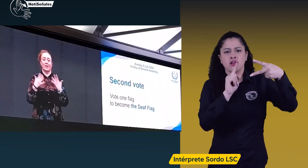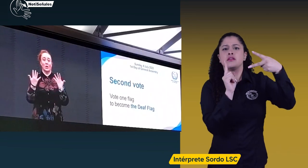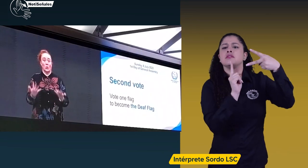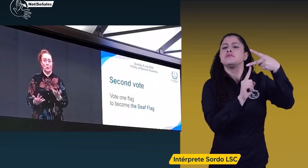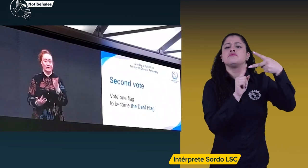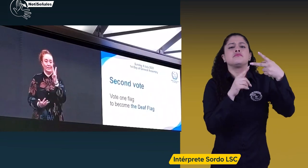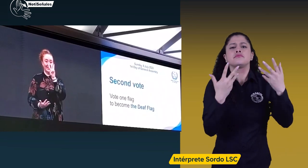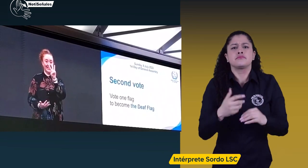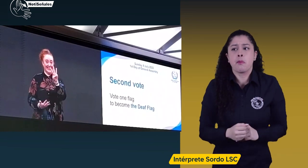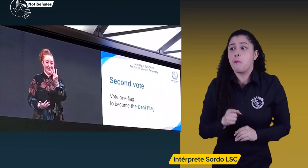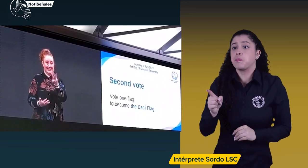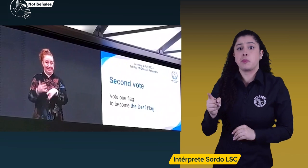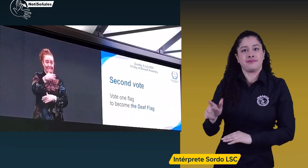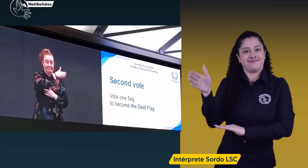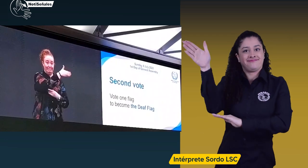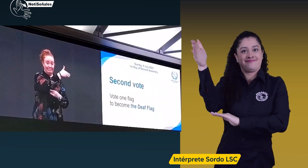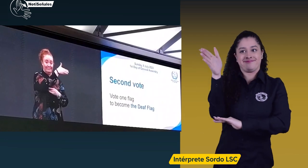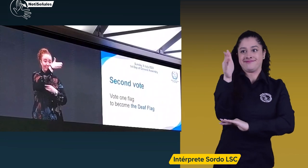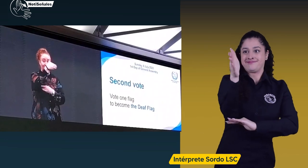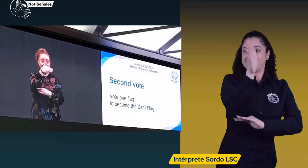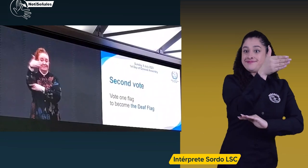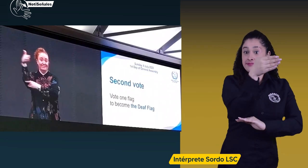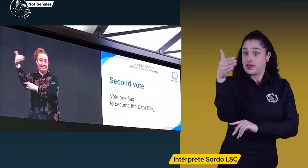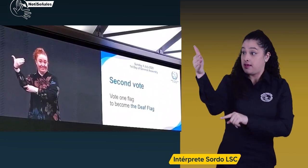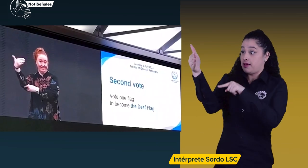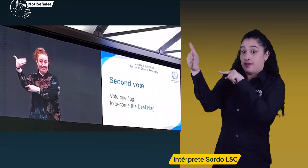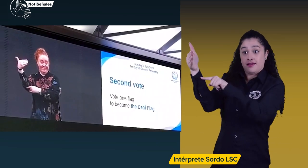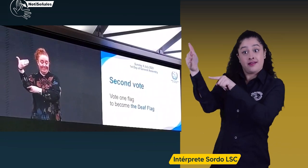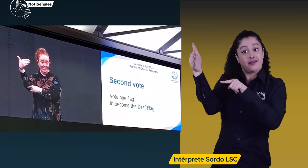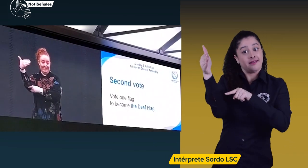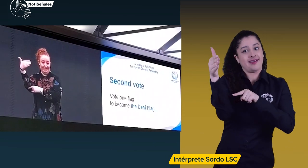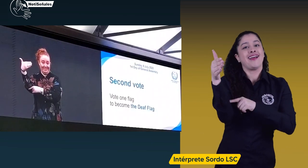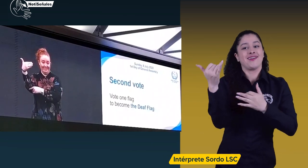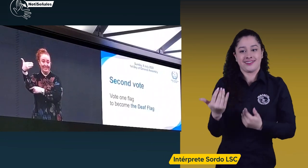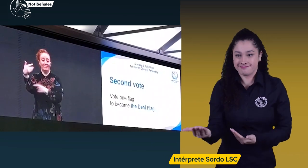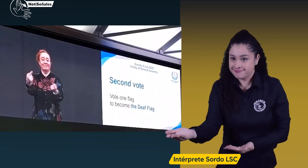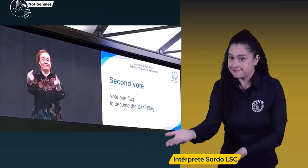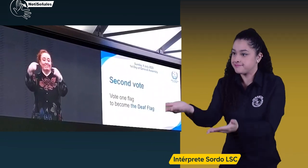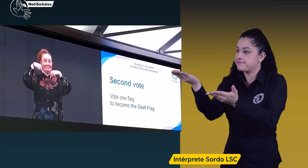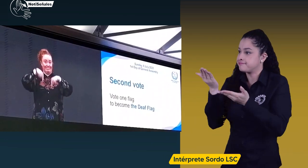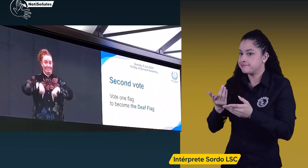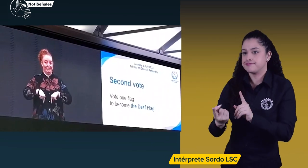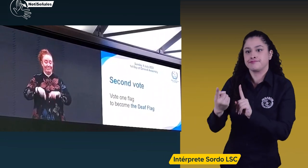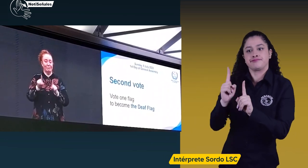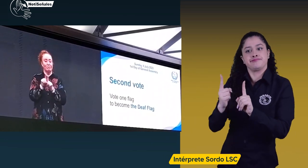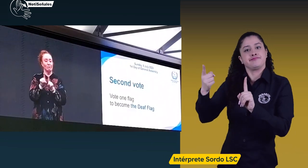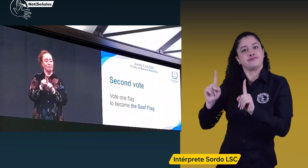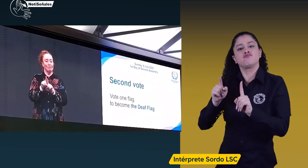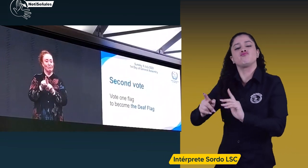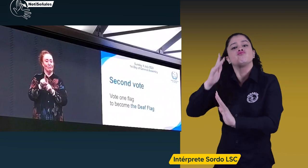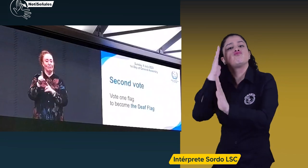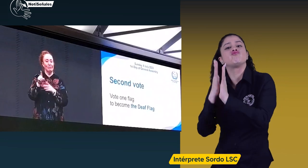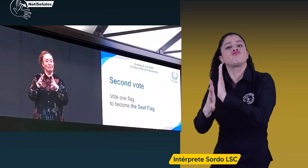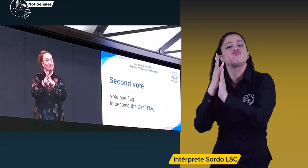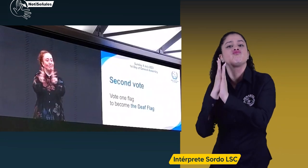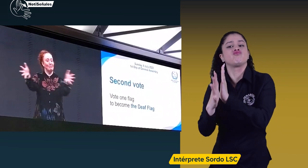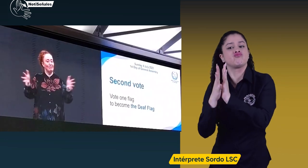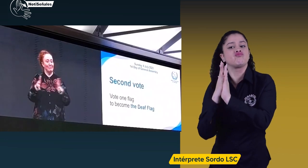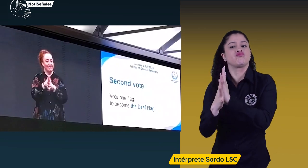representantes de las tres postulaciones que pasen a exponer sus banderas. Cada uno tiene tres minutos para su intervención.